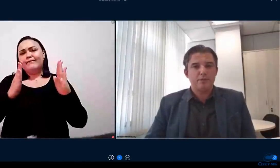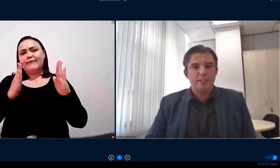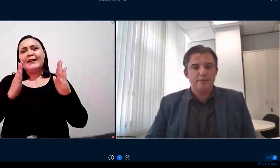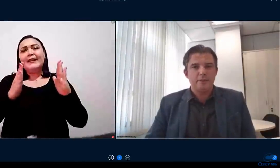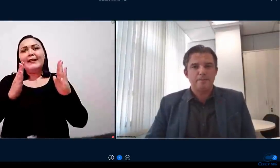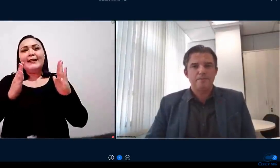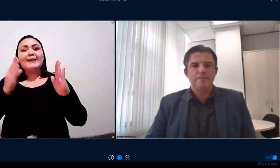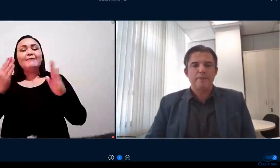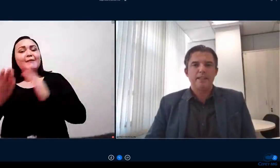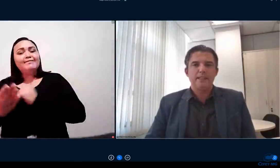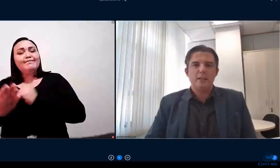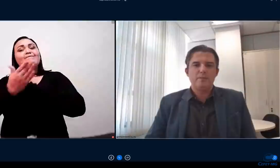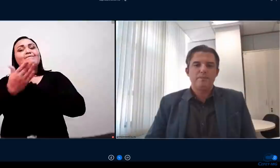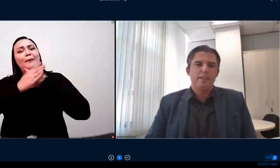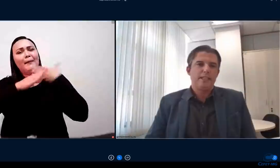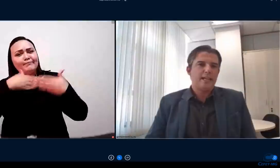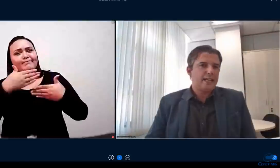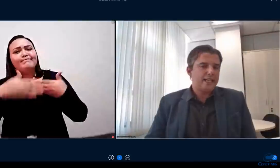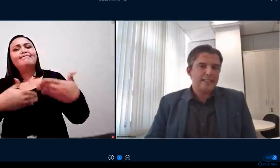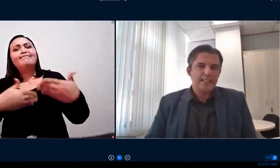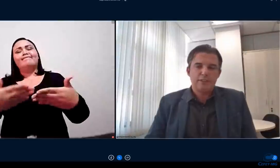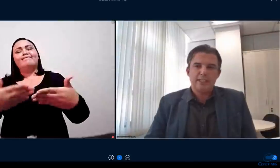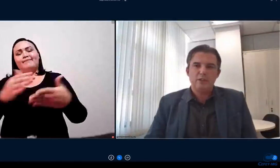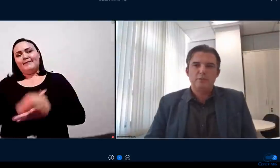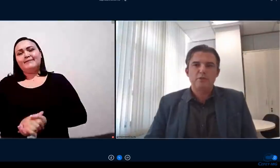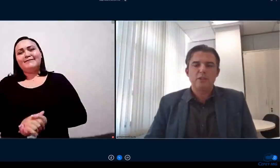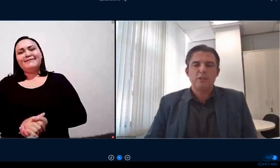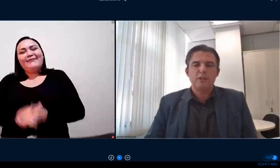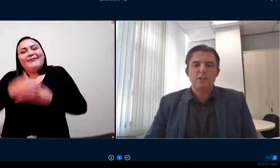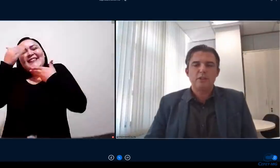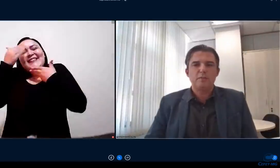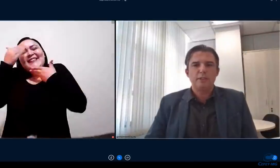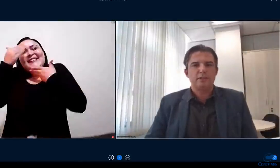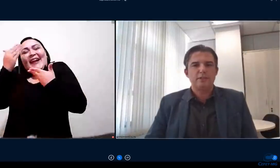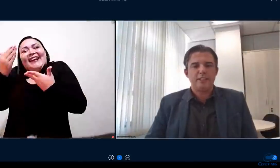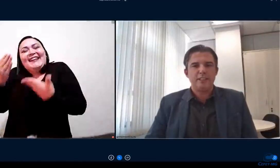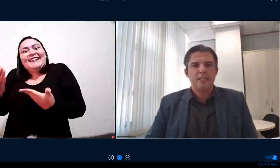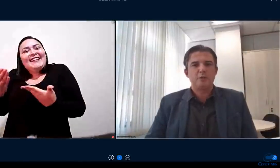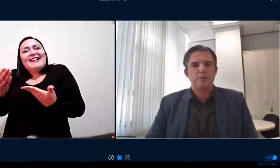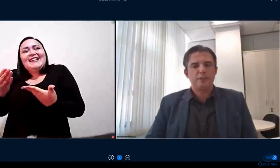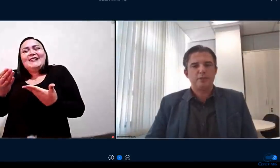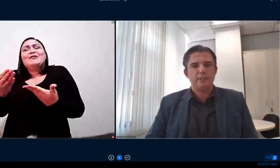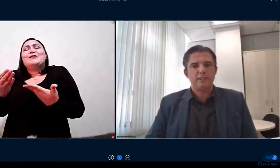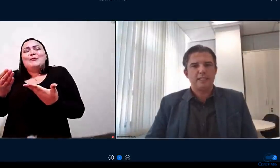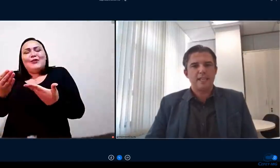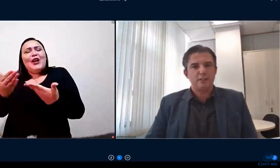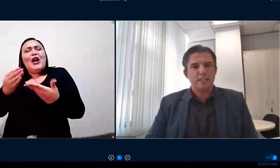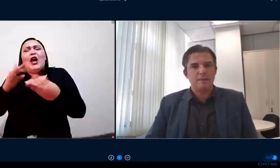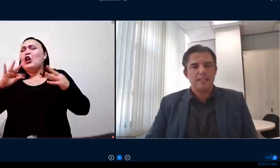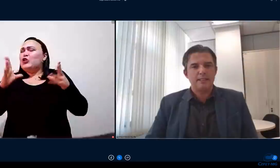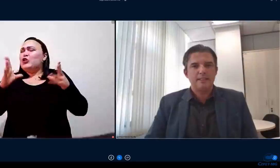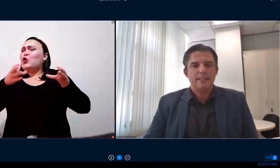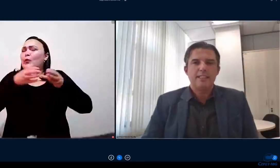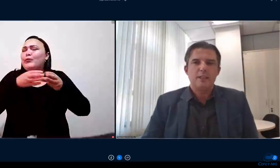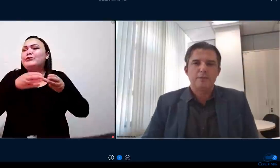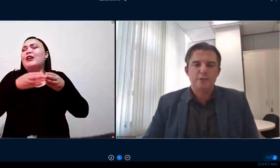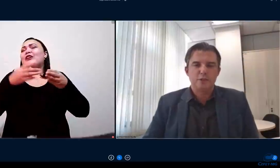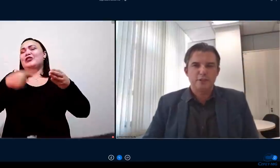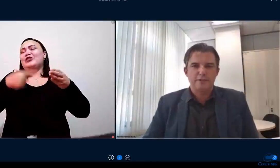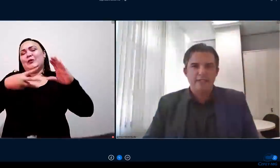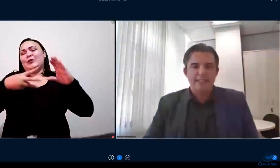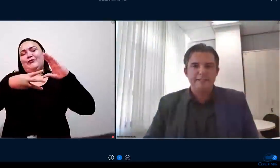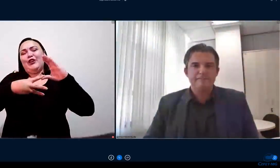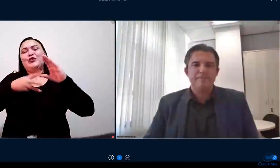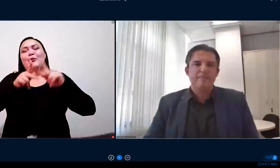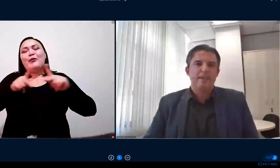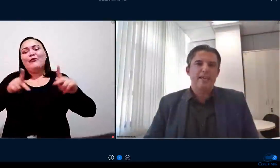melhor maneira possível. Então, agradeço aqui em nome de toda a comunidade do Cefet, aos professores Carlos Câmara e ao